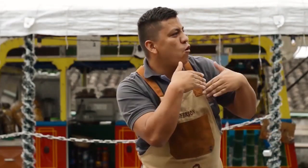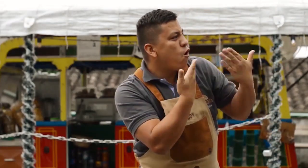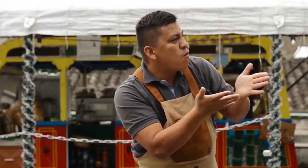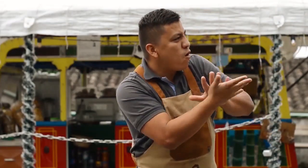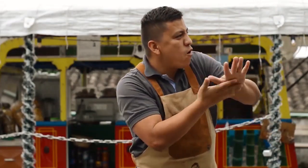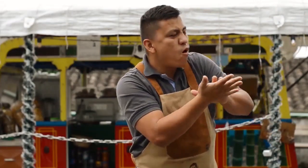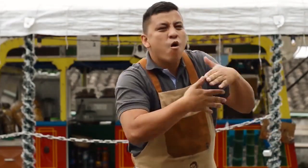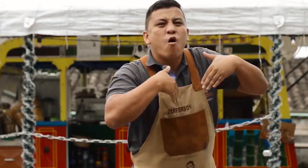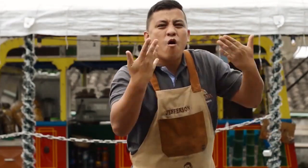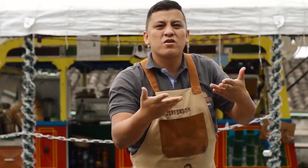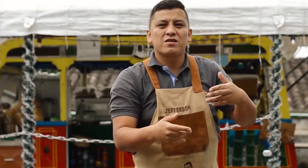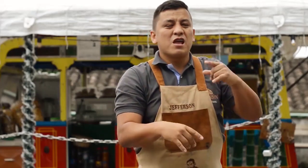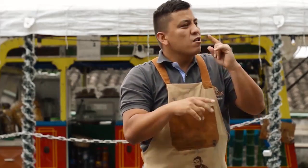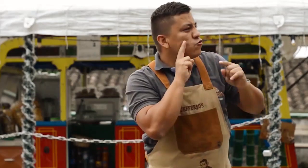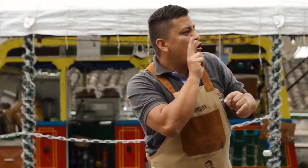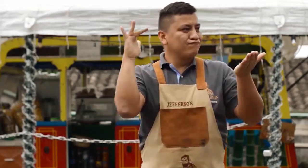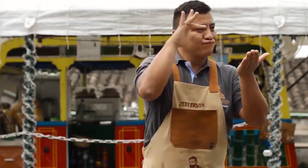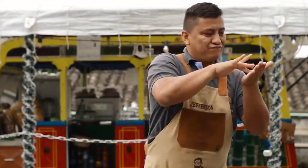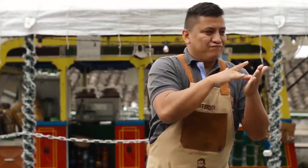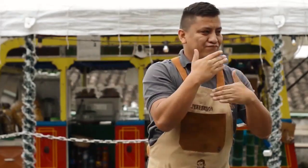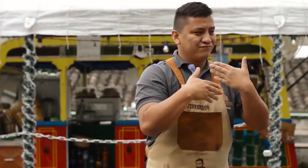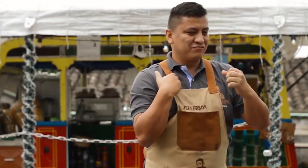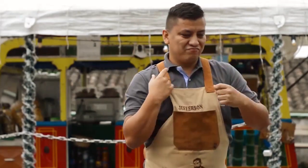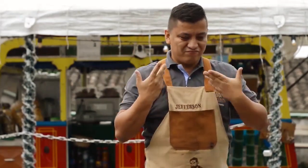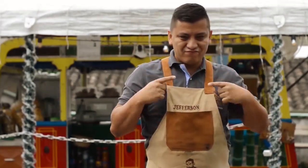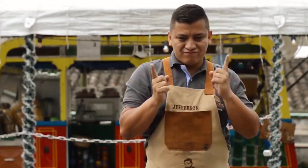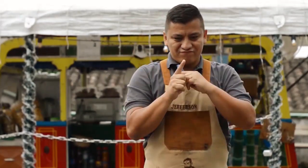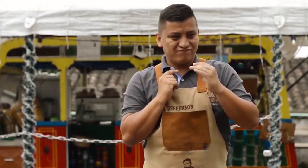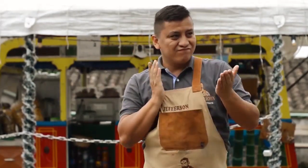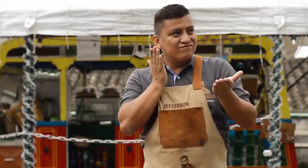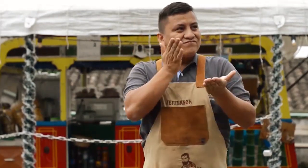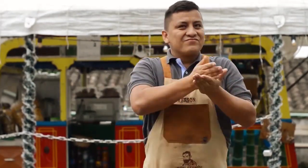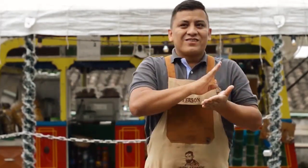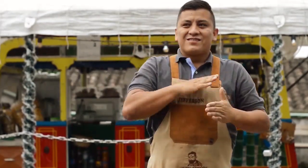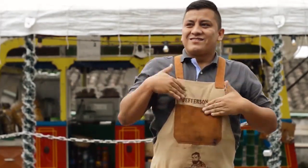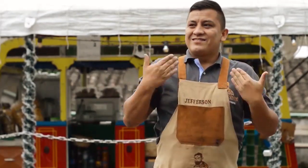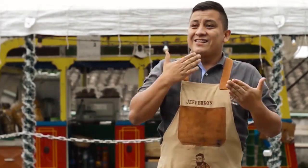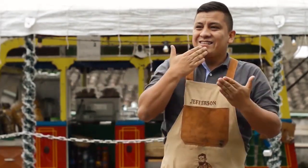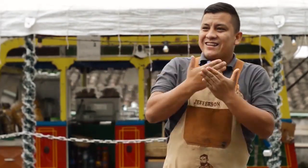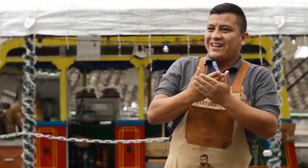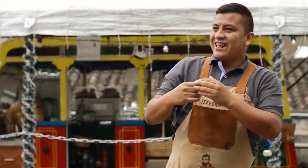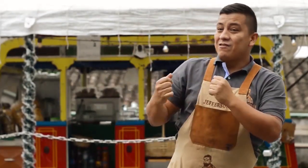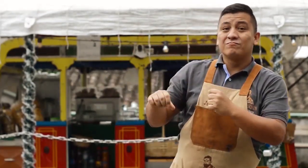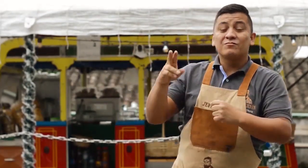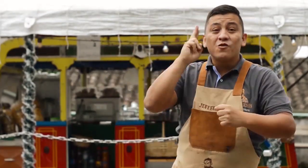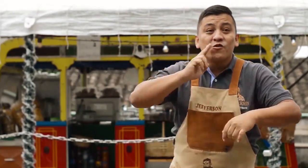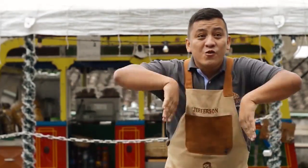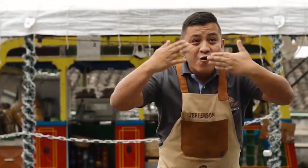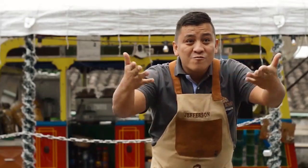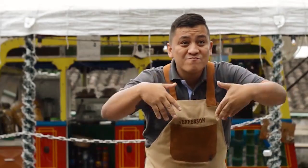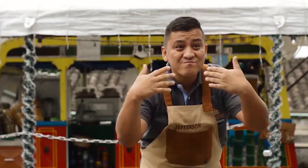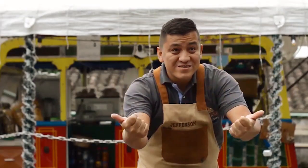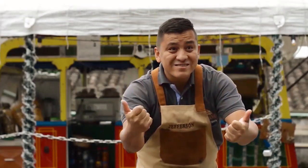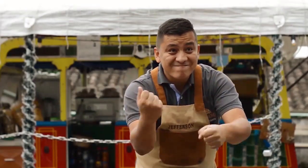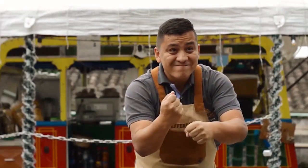tiene lengua de señas. Vinculados a este nuevo proyecto, es muy diferente nuestra vida,